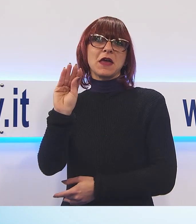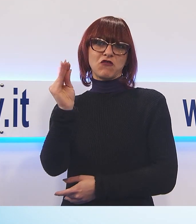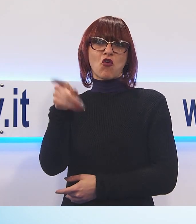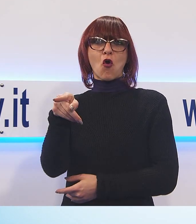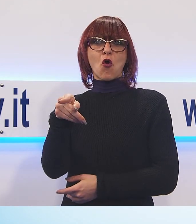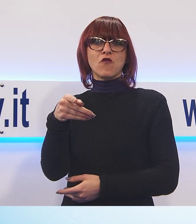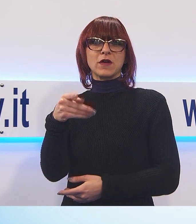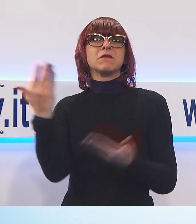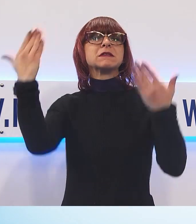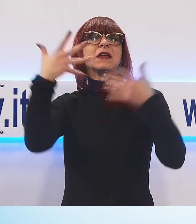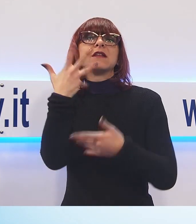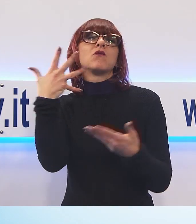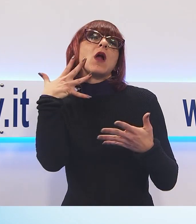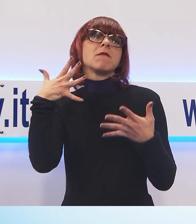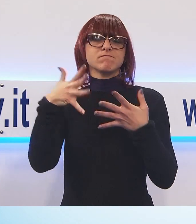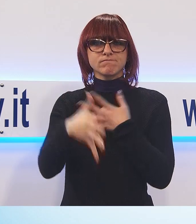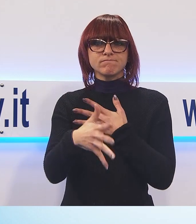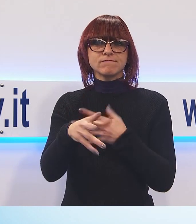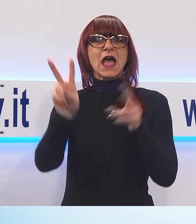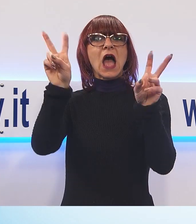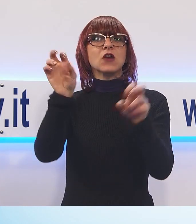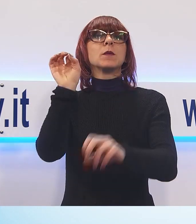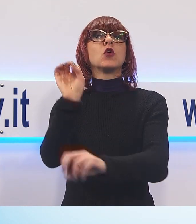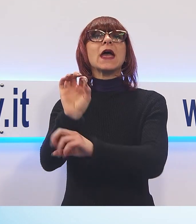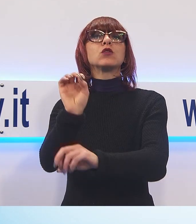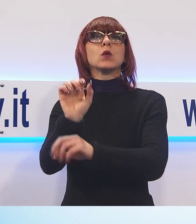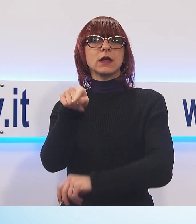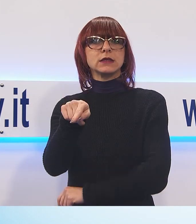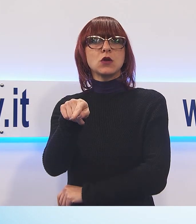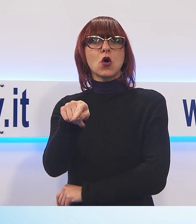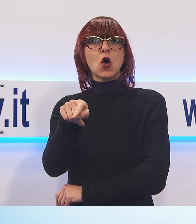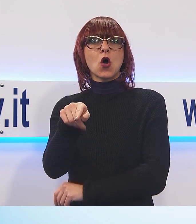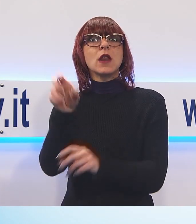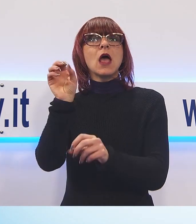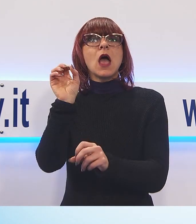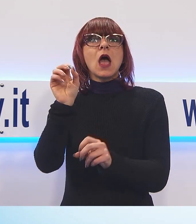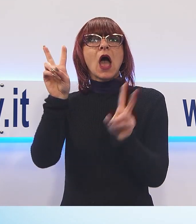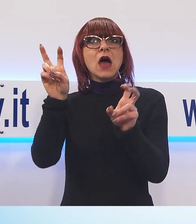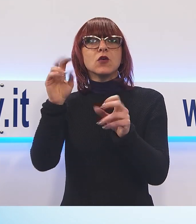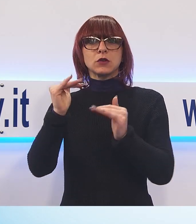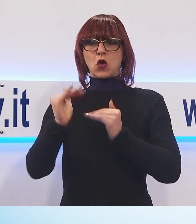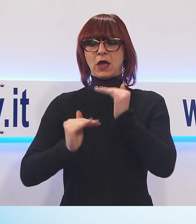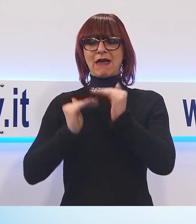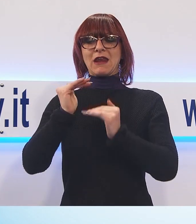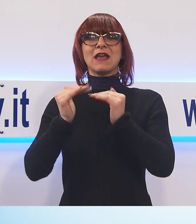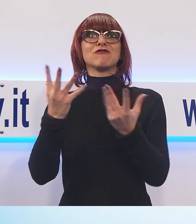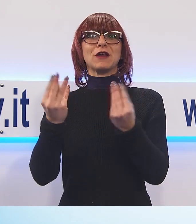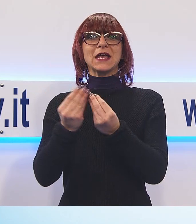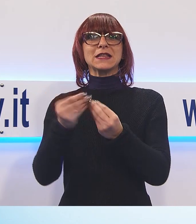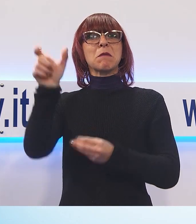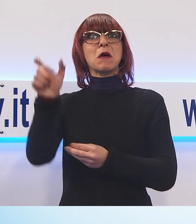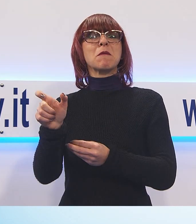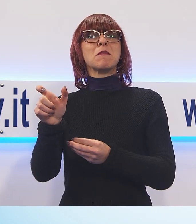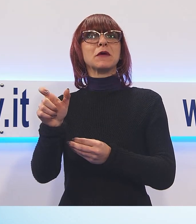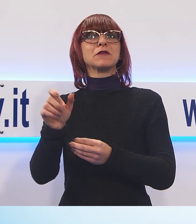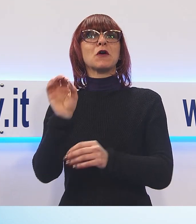approfondimento proprio sul tema dell'educazione e sul tema del crescere con educatori importanti, proprio quello